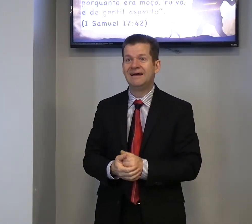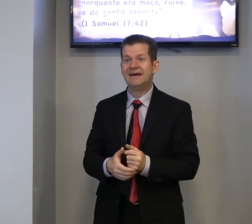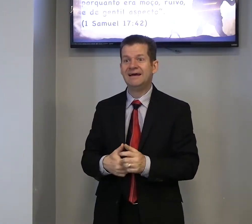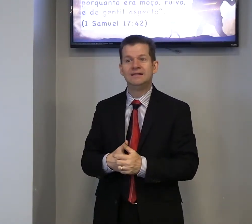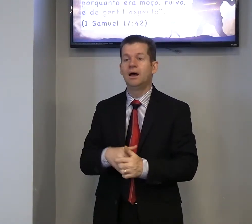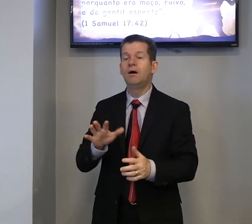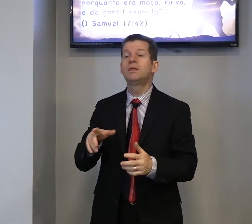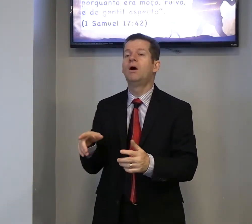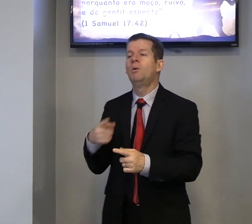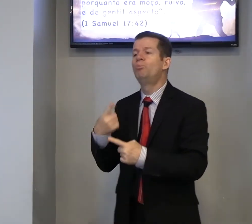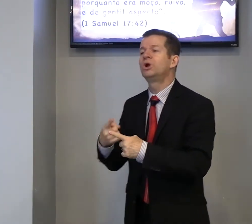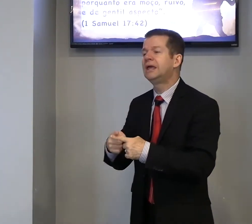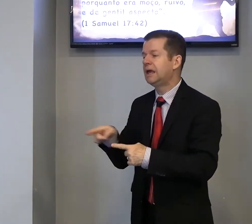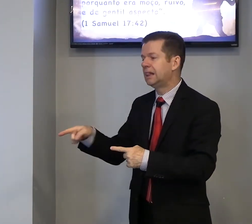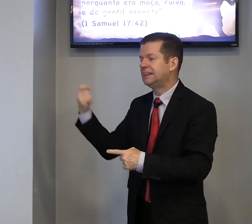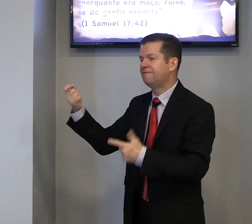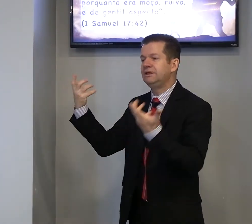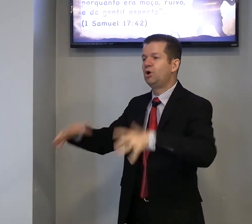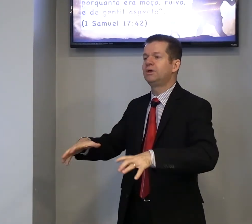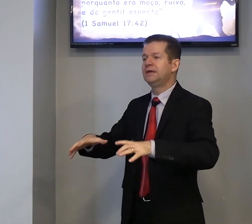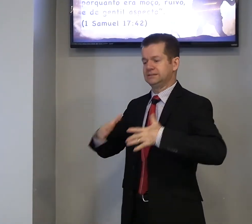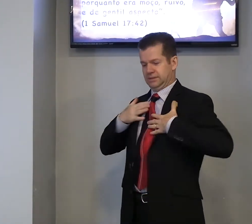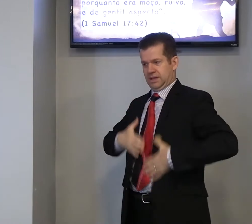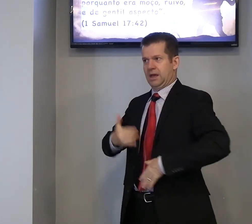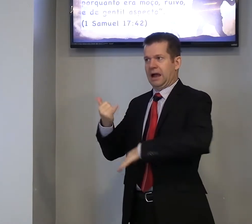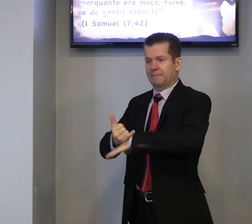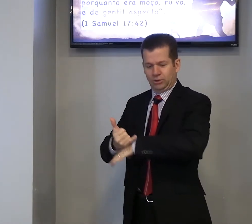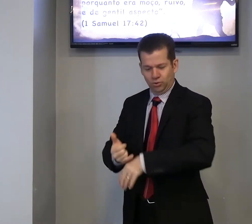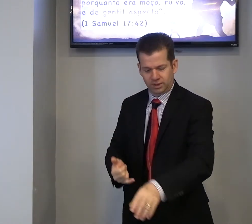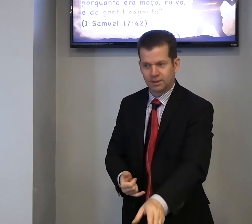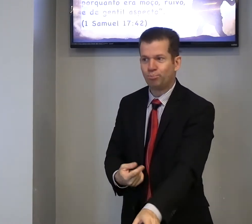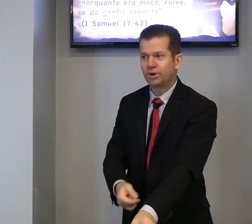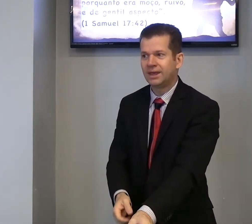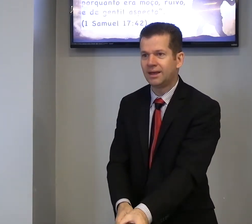Não, então, por que Davi não quis, armadura, por que?